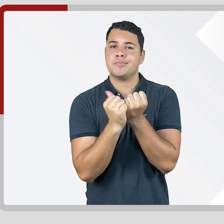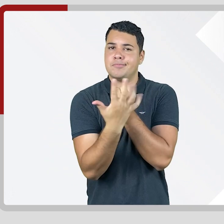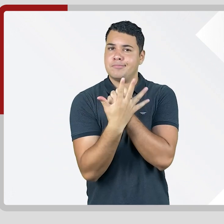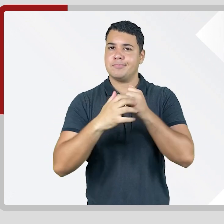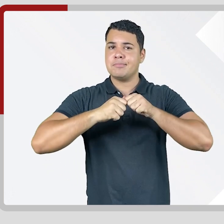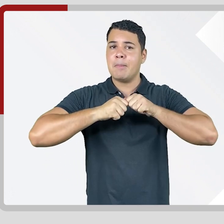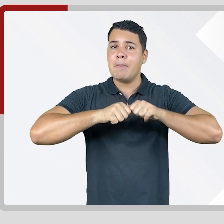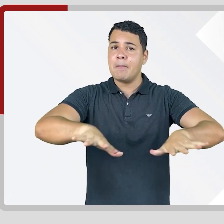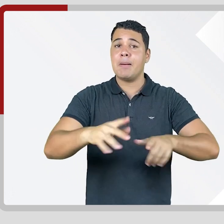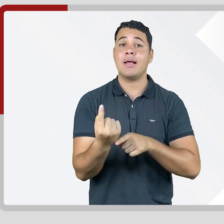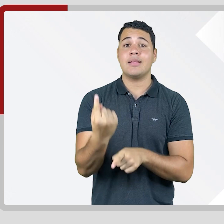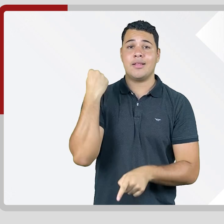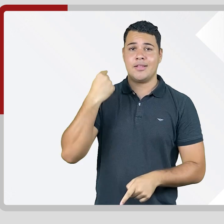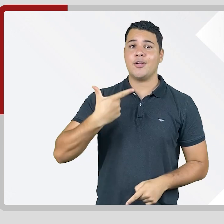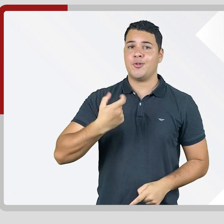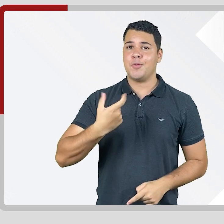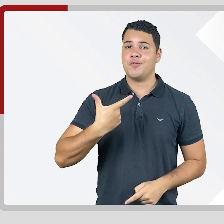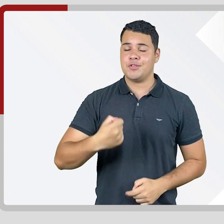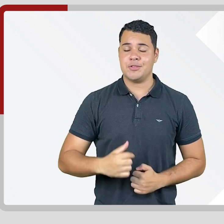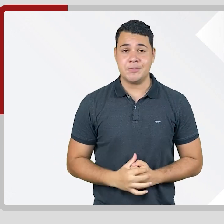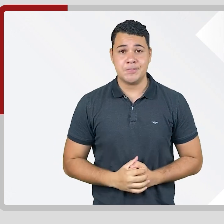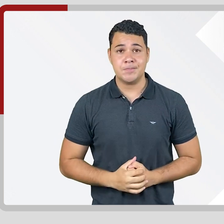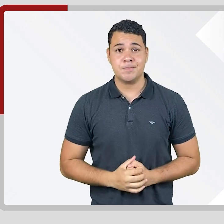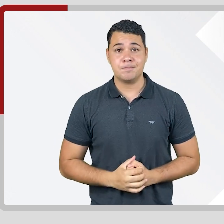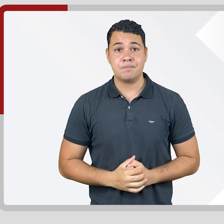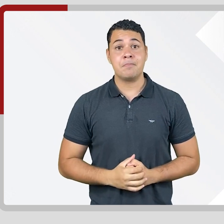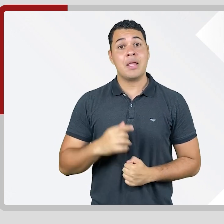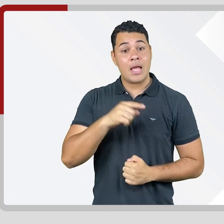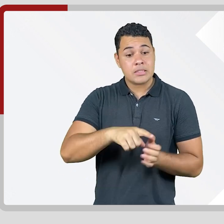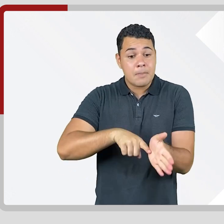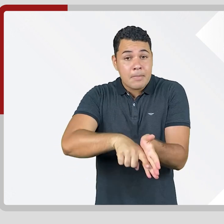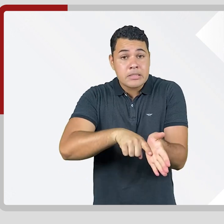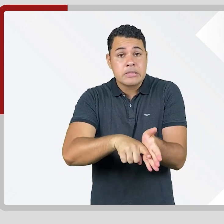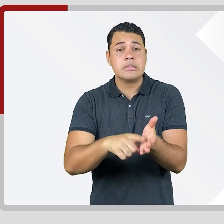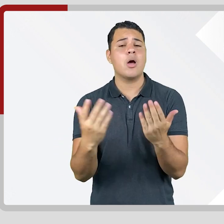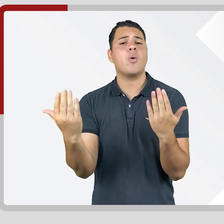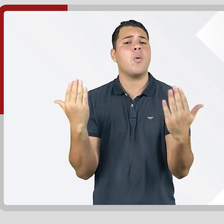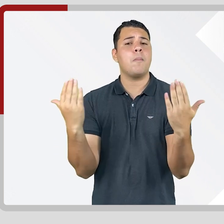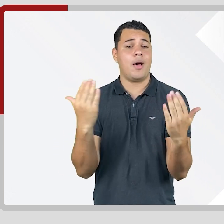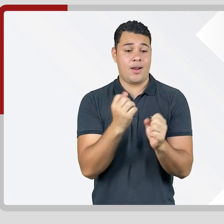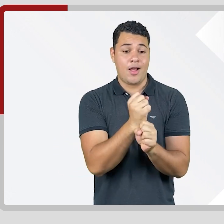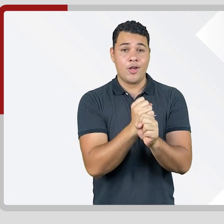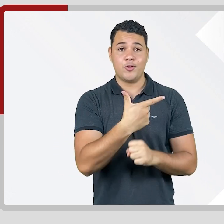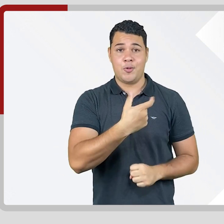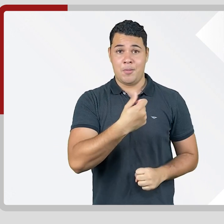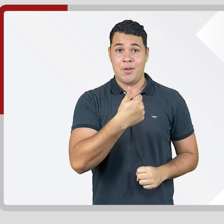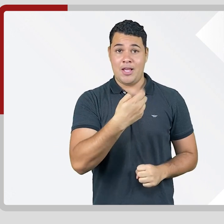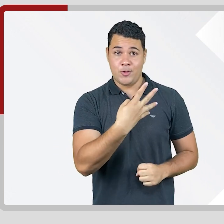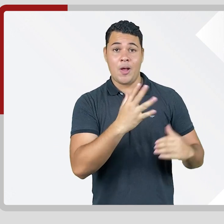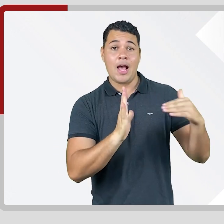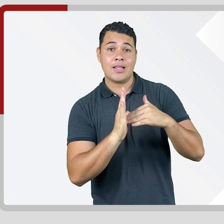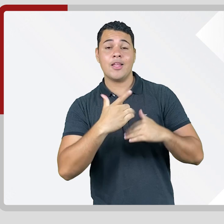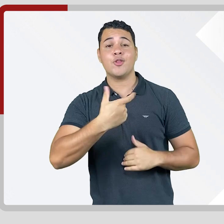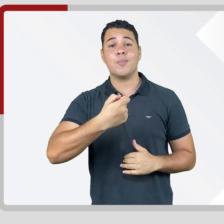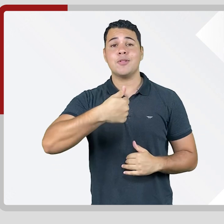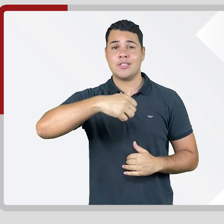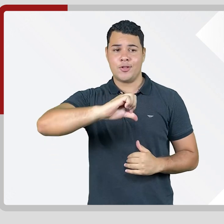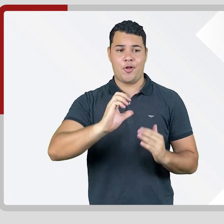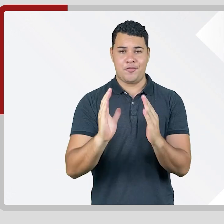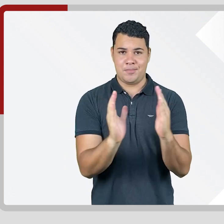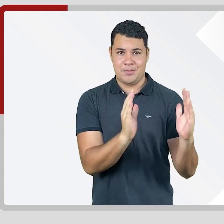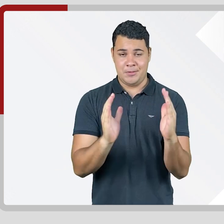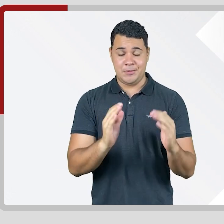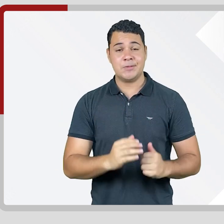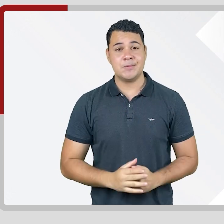desde o início da pandemia, em 2020, em comparação com o período de 2014